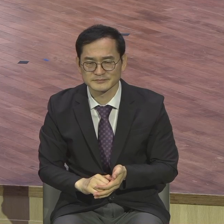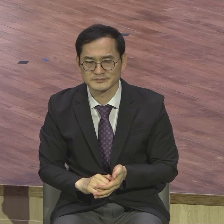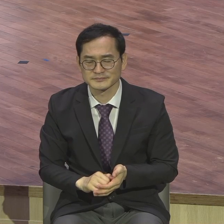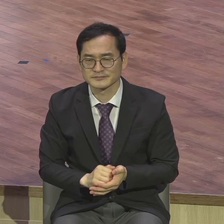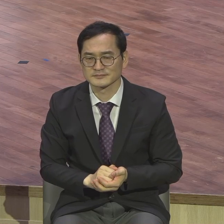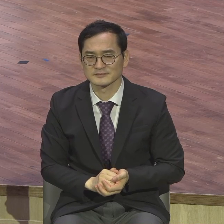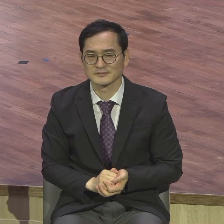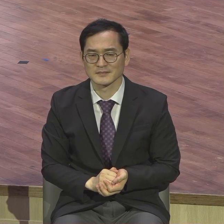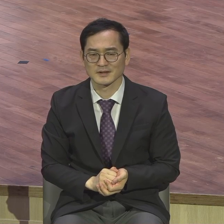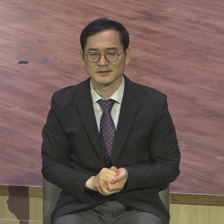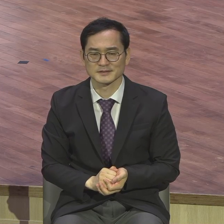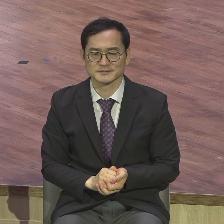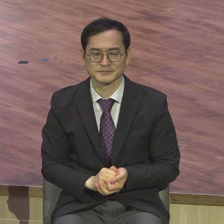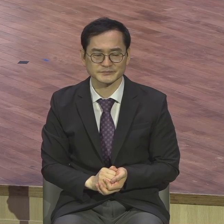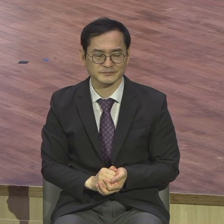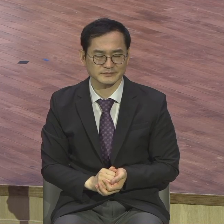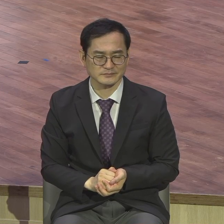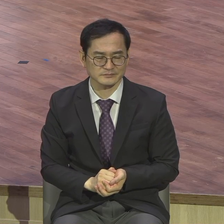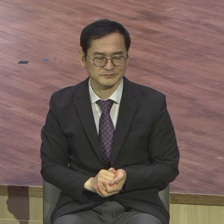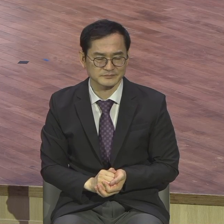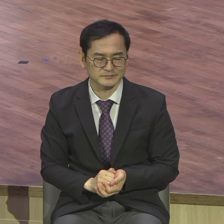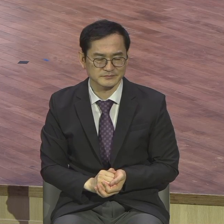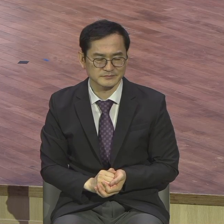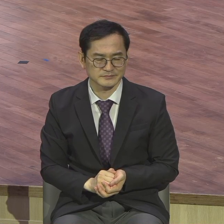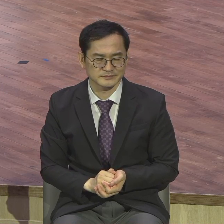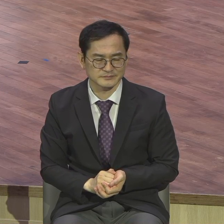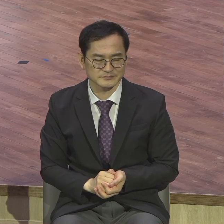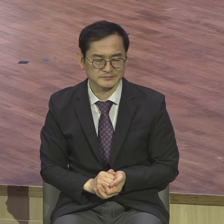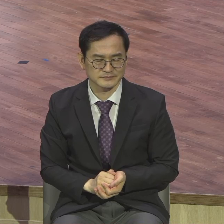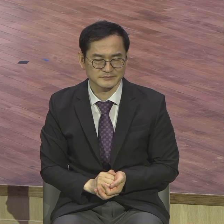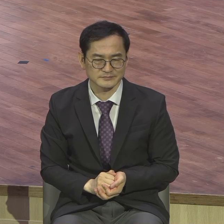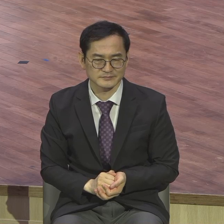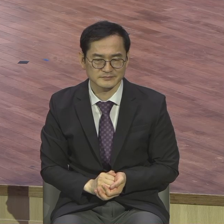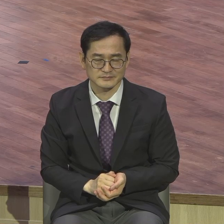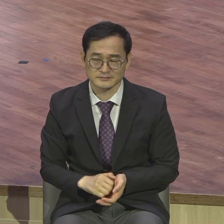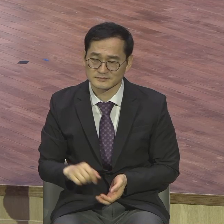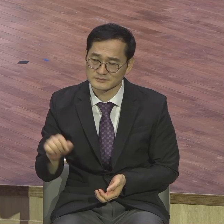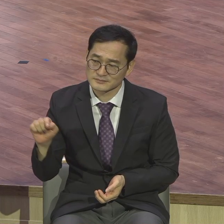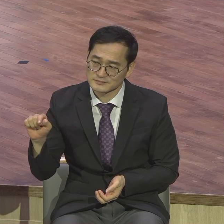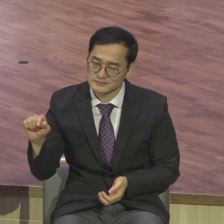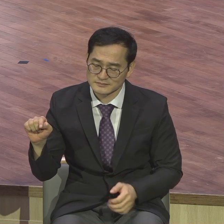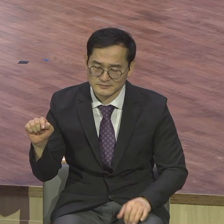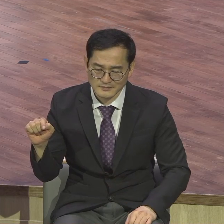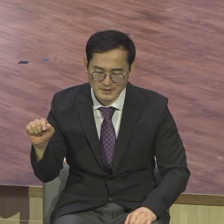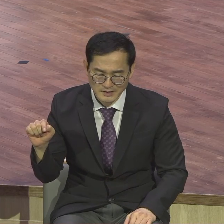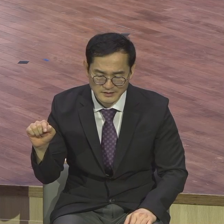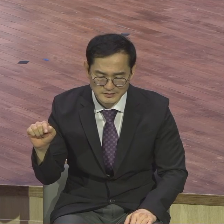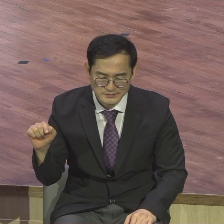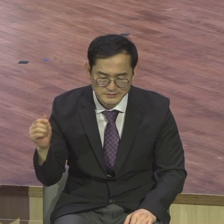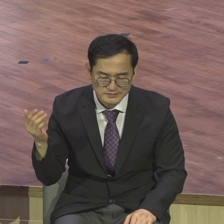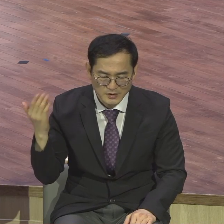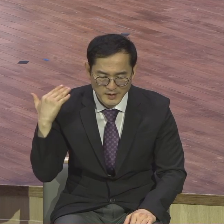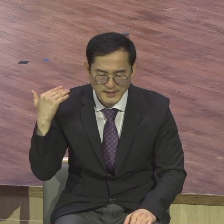지난주일 우리가 살펴본 열처녀 비유를 통해서 마태호 이장의 말씀 예수님께